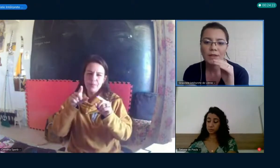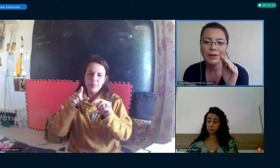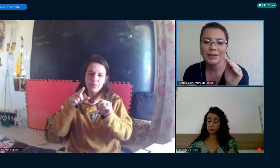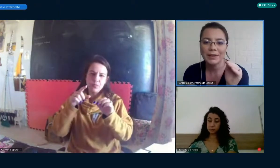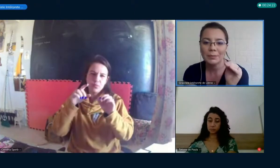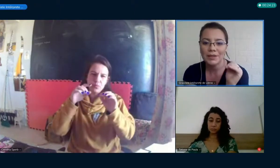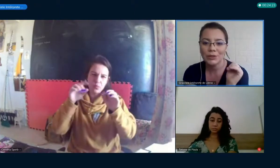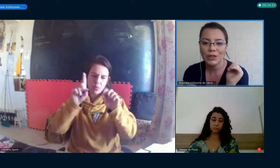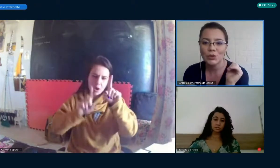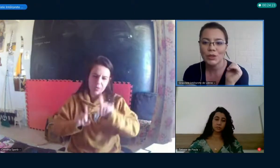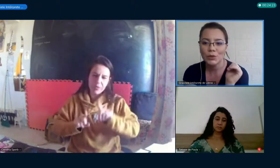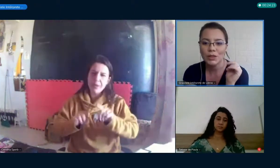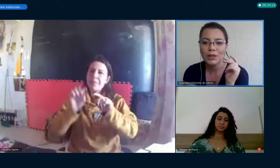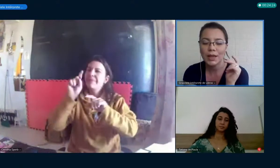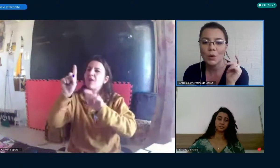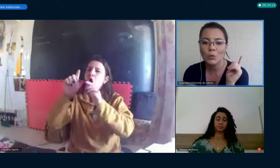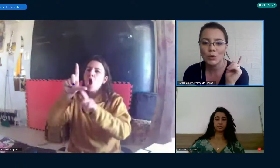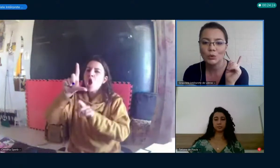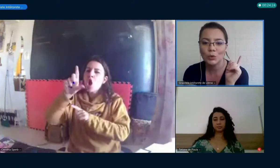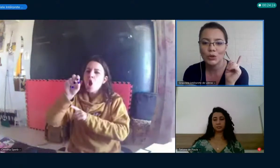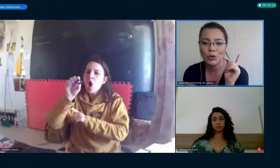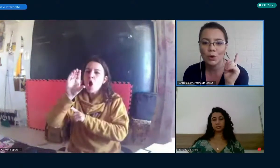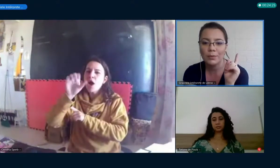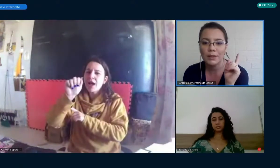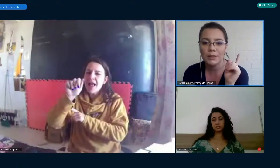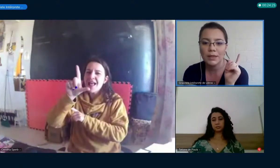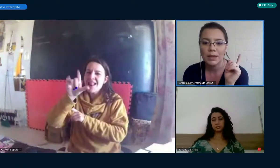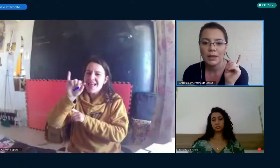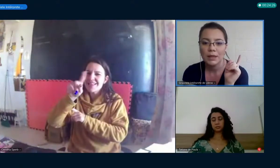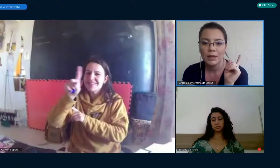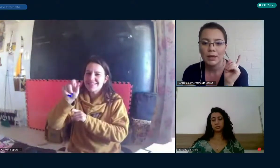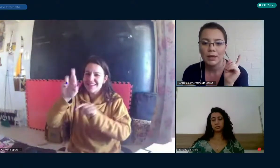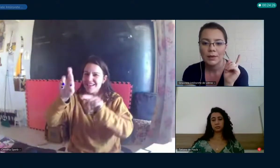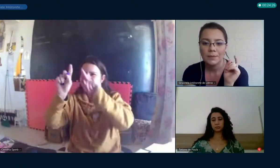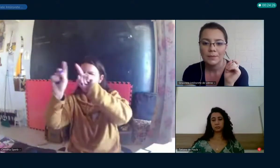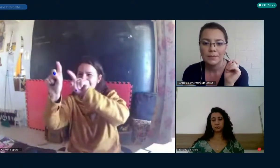então aqui na mesa anotações eu citei alguns autores homens